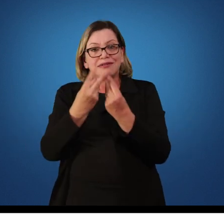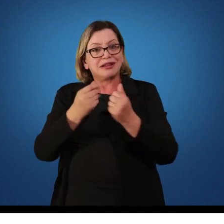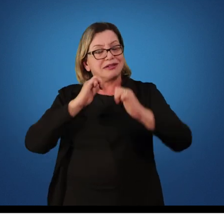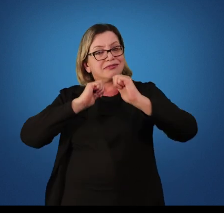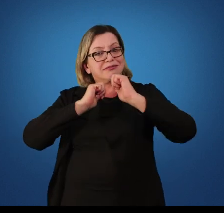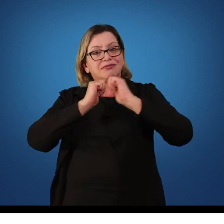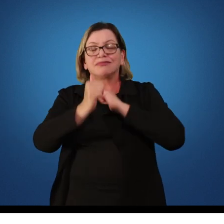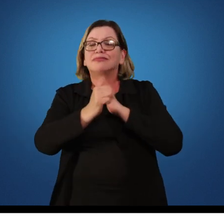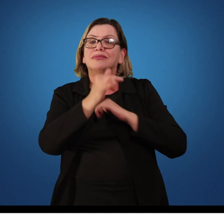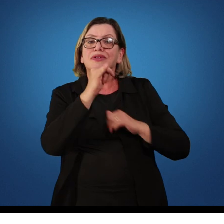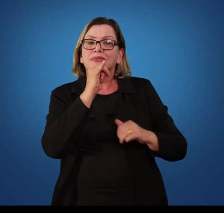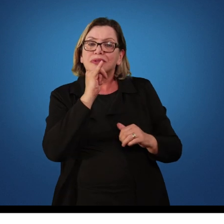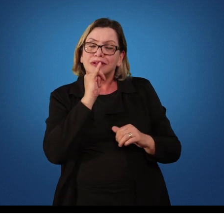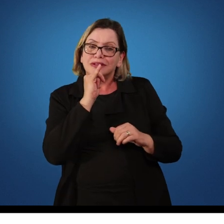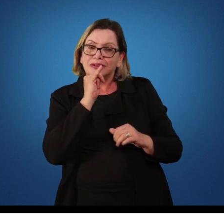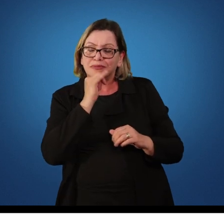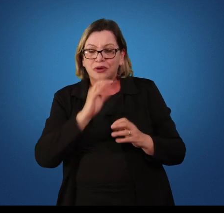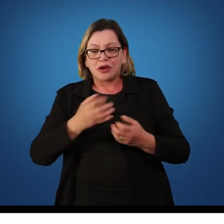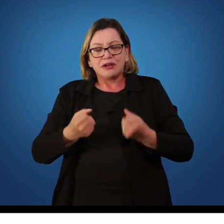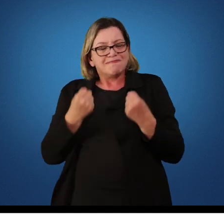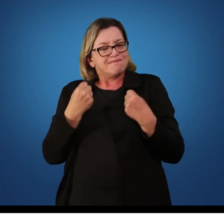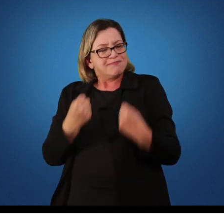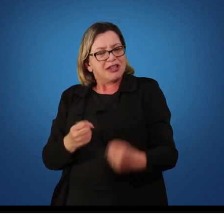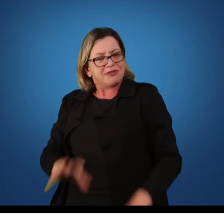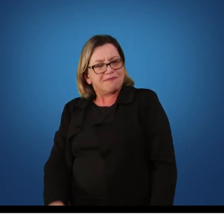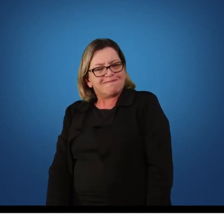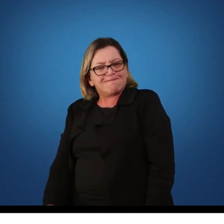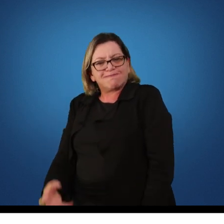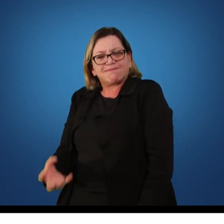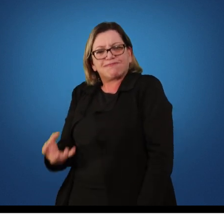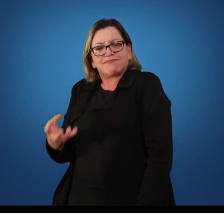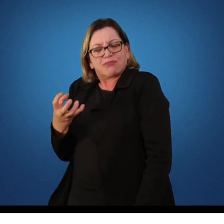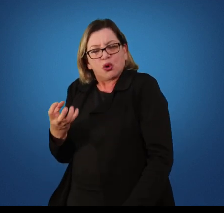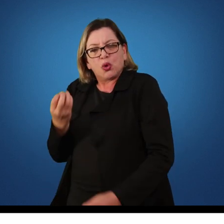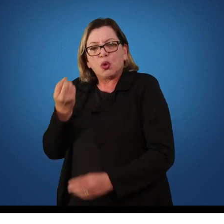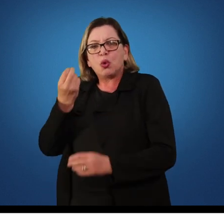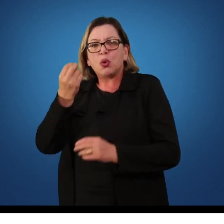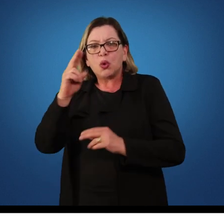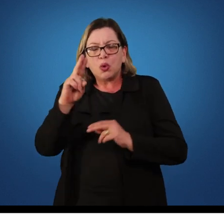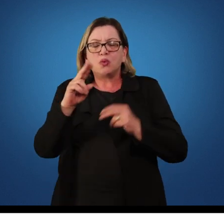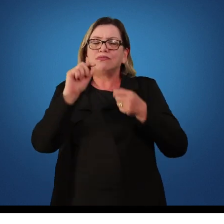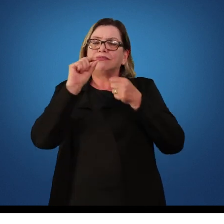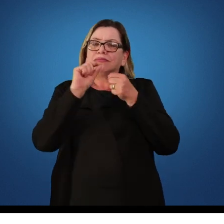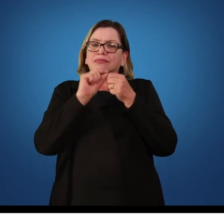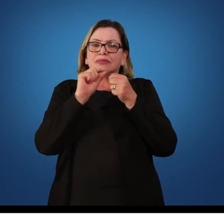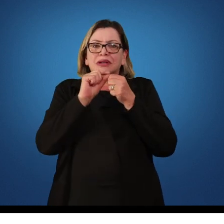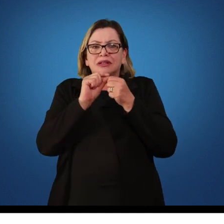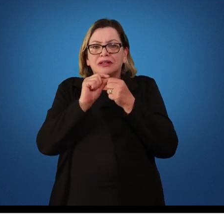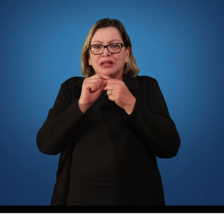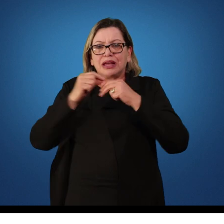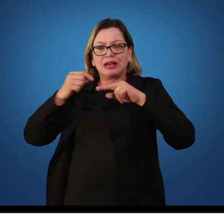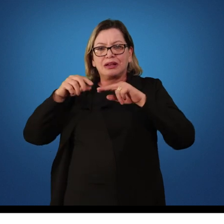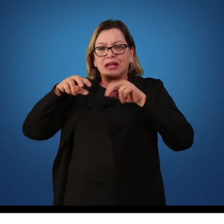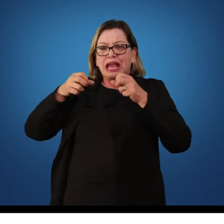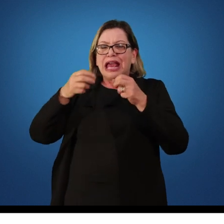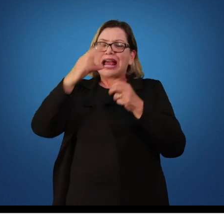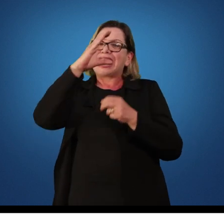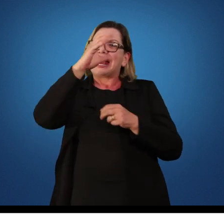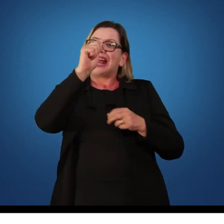como por exemplo, levantamento de peso, realizar as manobras no cavalo com alças, nas